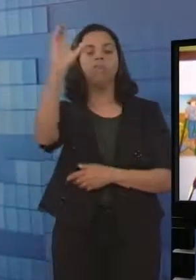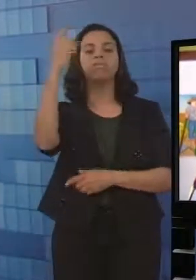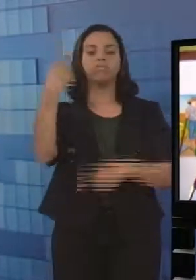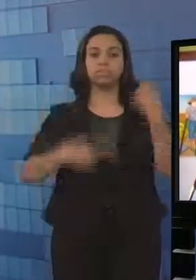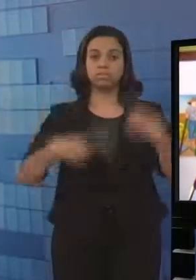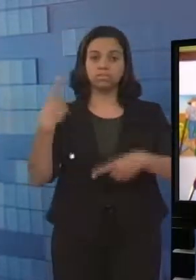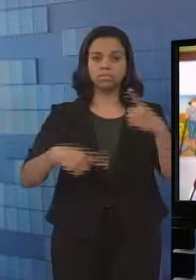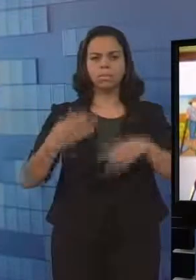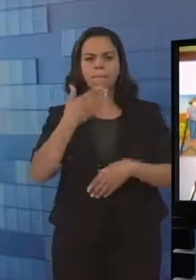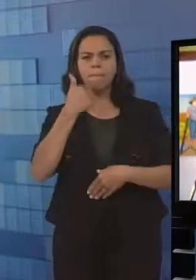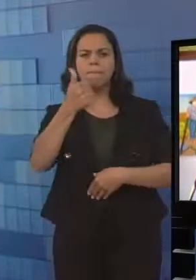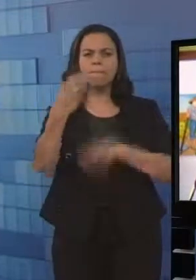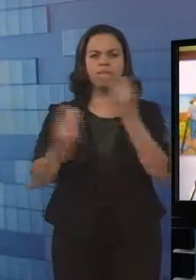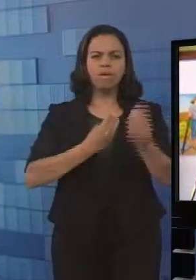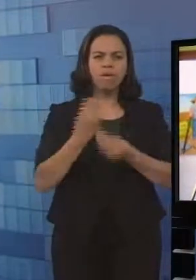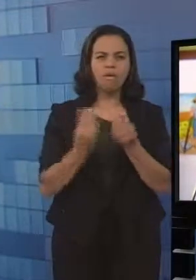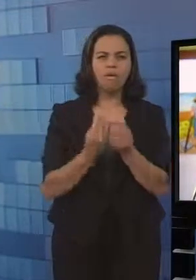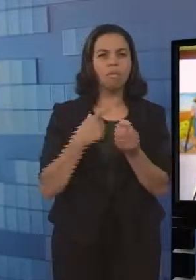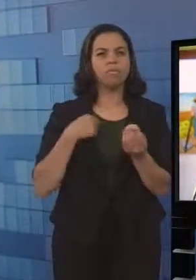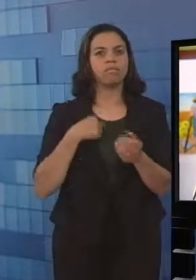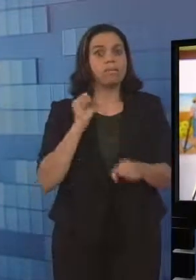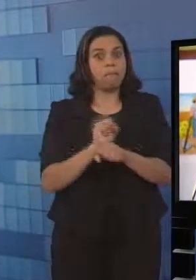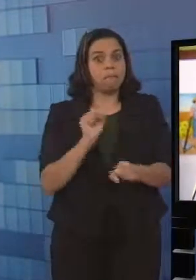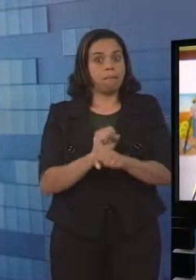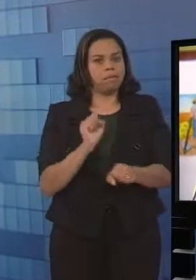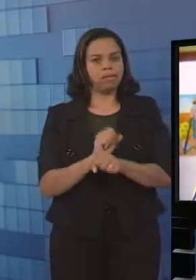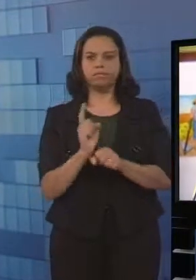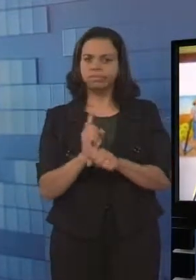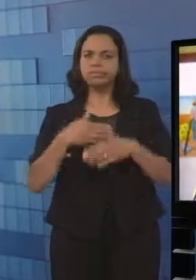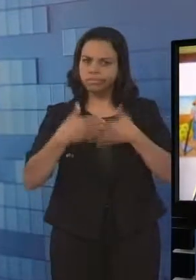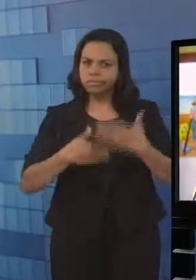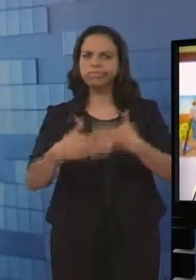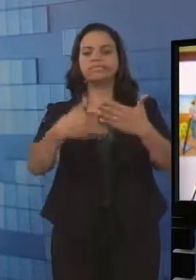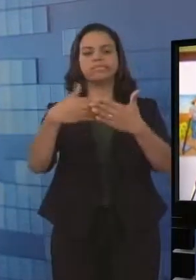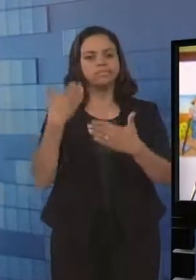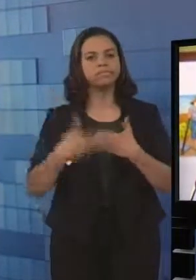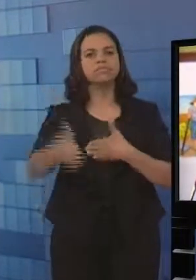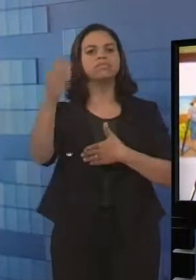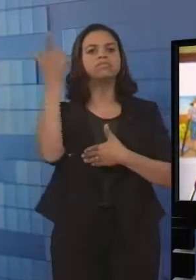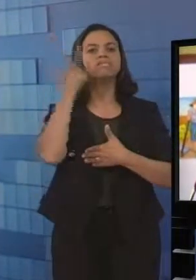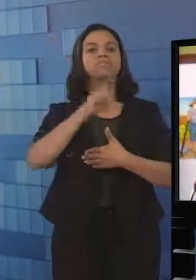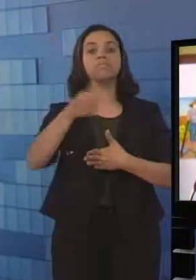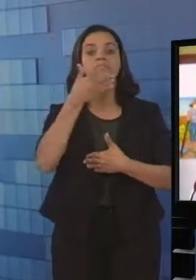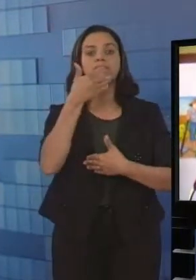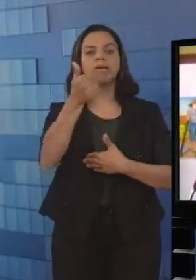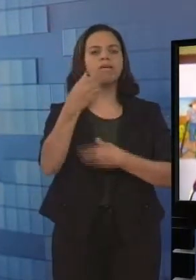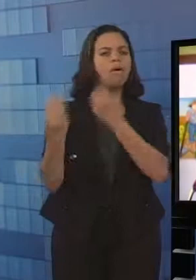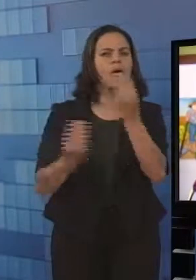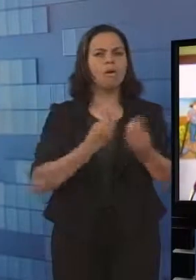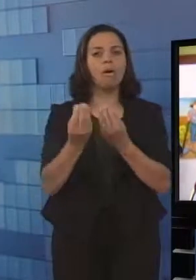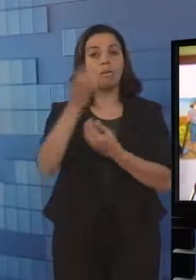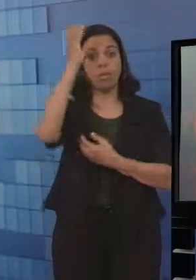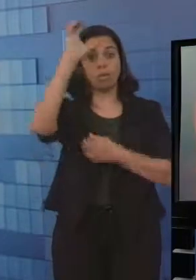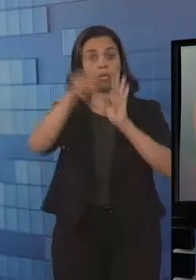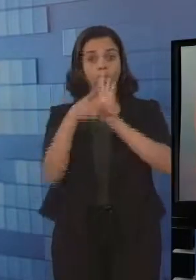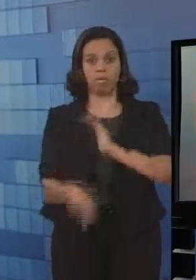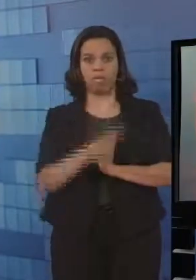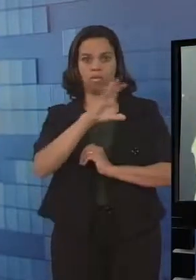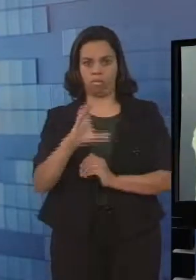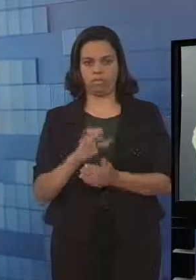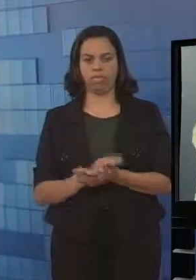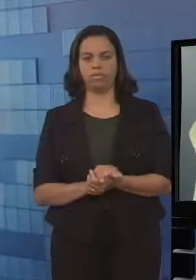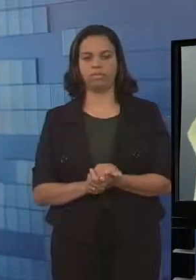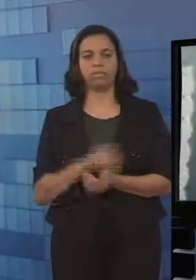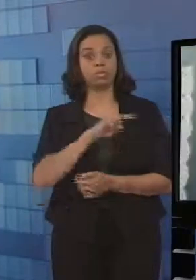ser feito, continuando sendo feito, encerrar. Então, na verdade, essa proposta, ela nasce para que seja melhorado todo o propósito de cultura na cidade. O tema